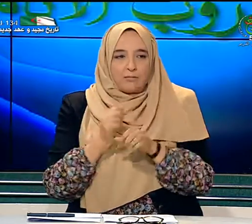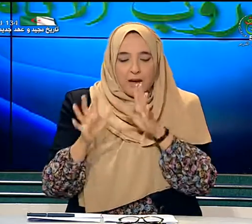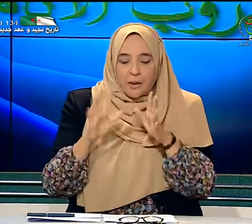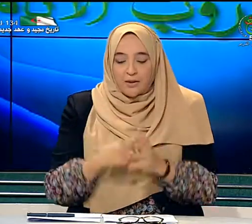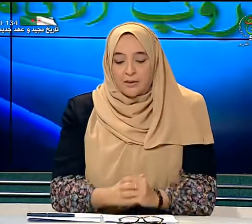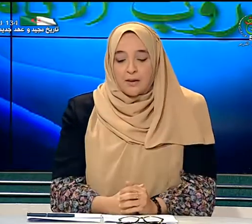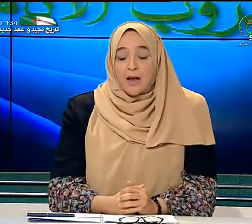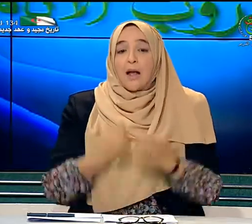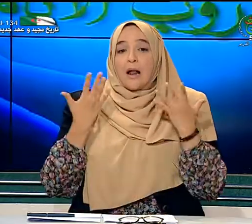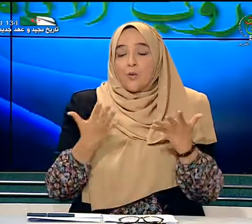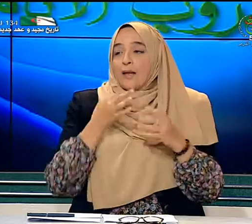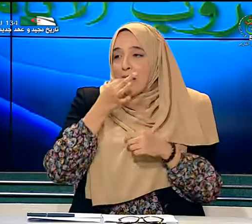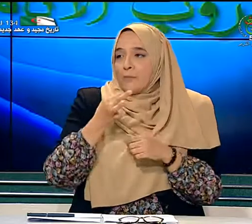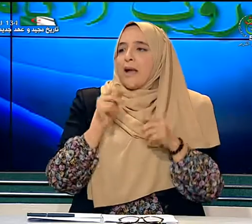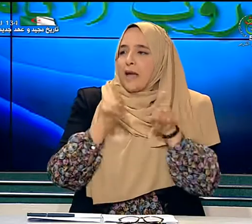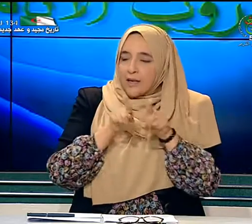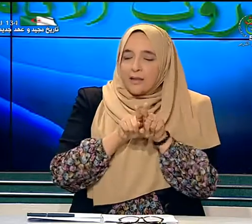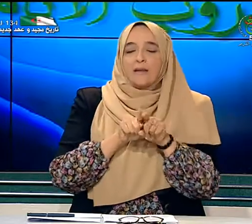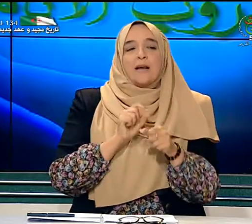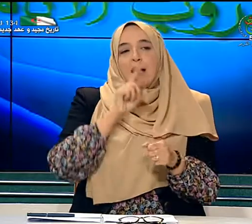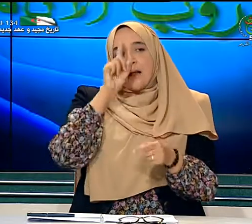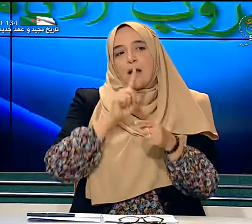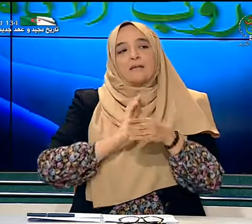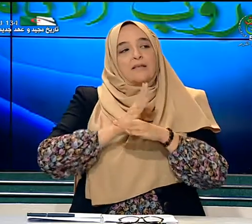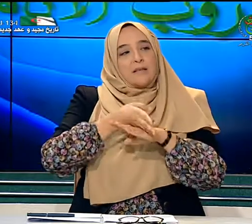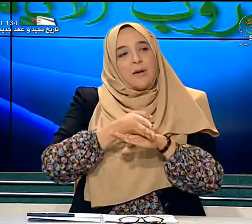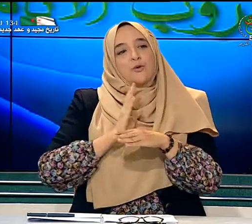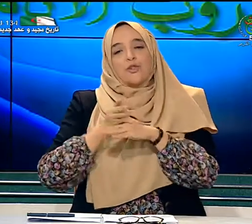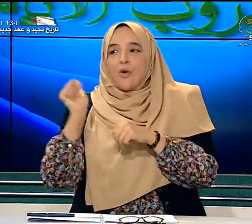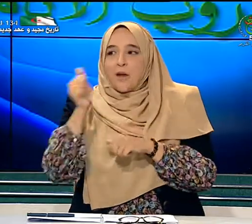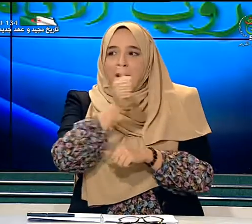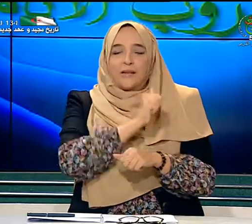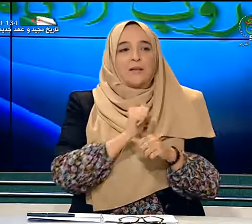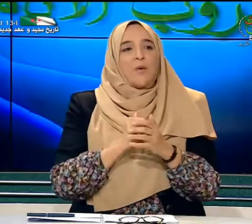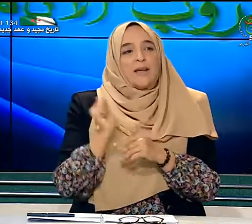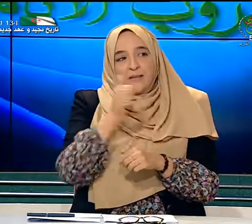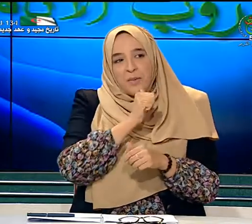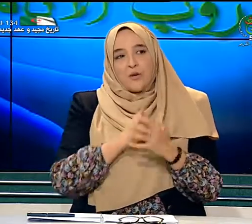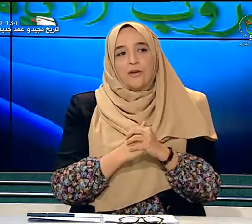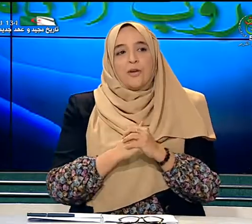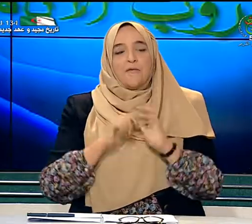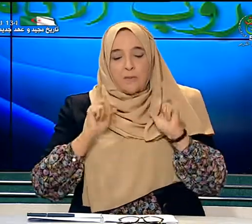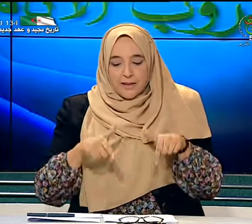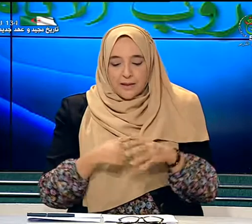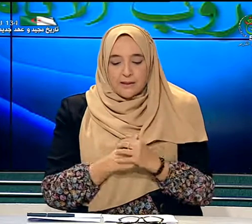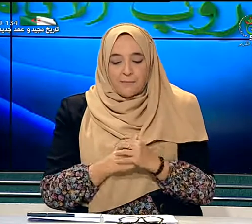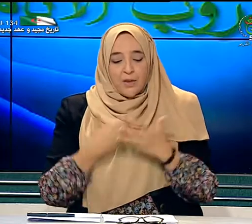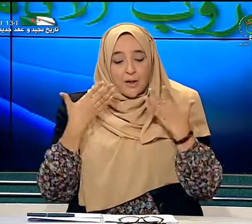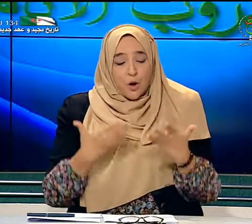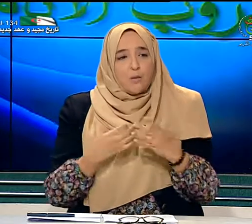تقريبا وتكلمنا كذلك على تمدرس كل واحدة منكم في المدارس اليوم